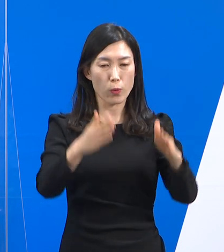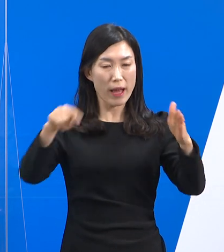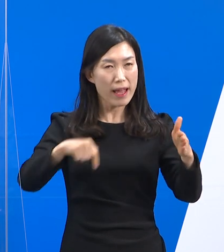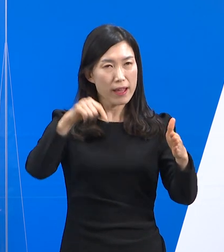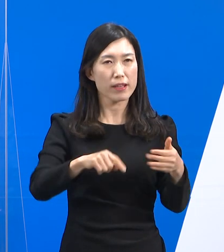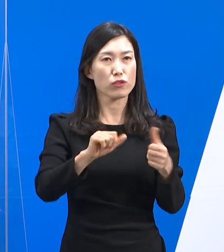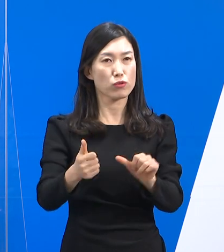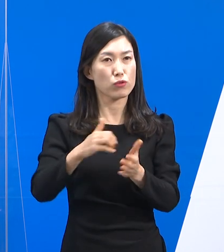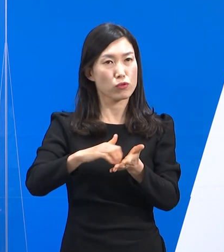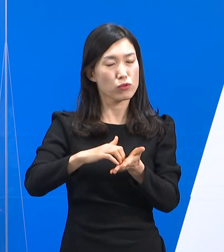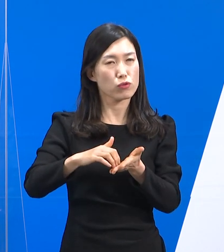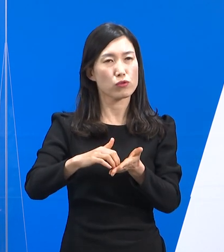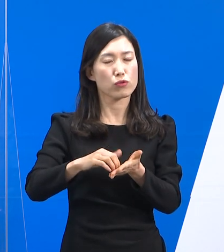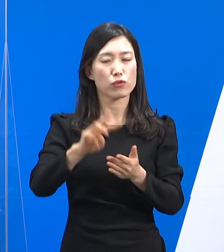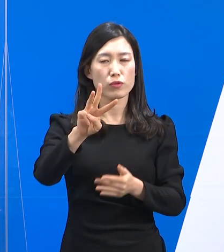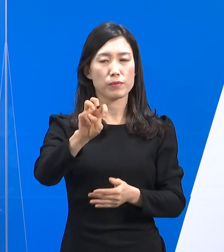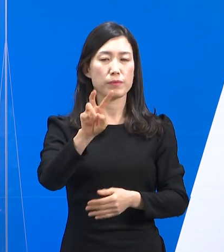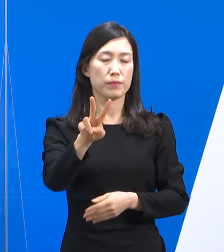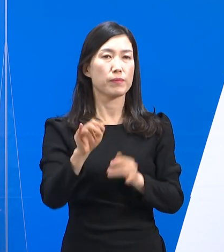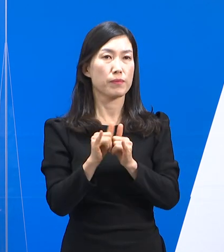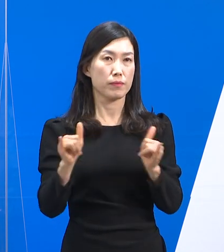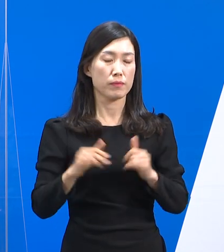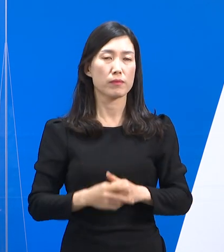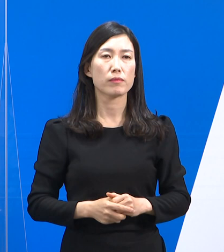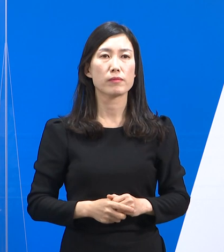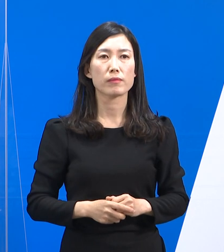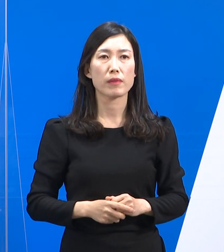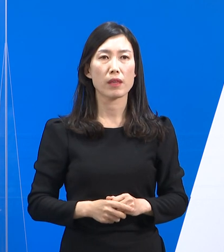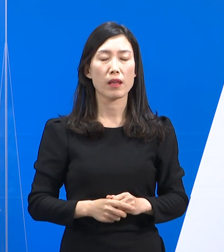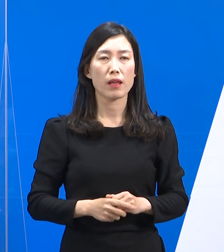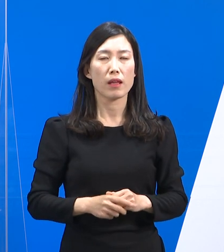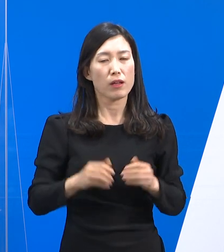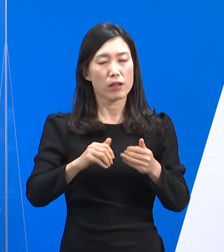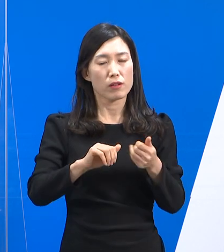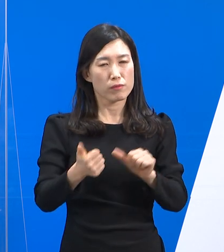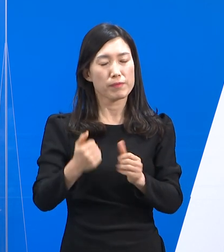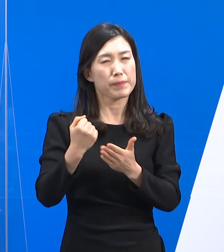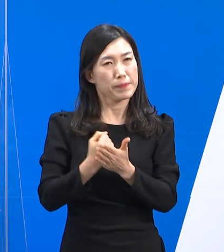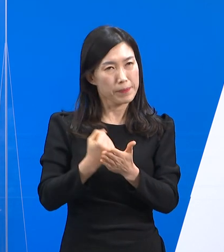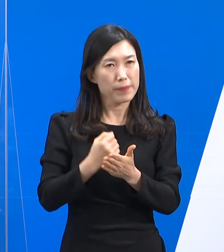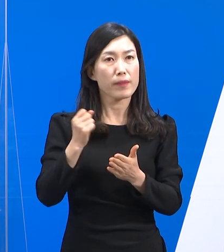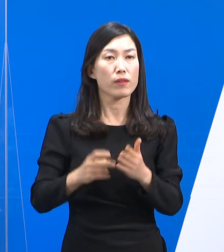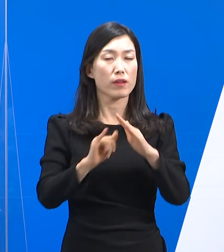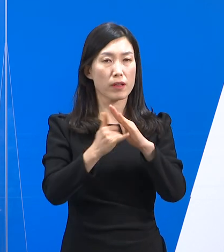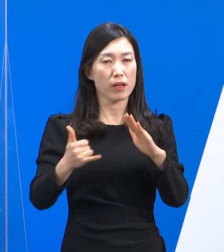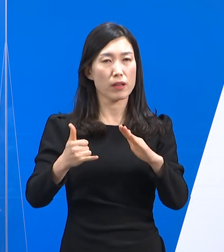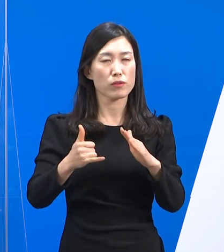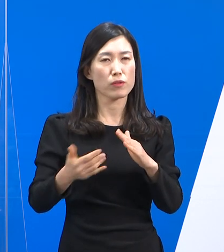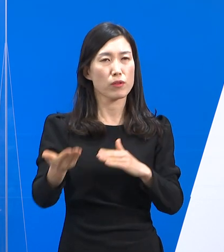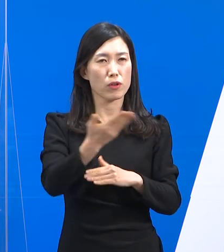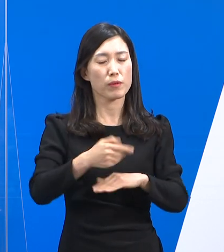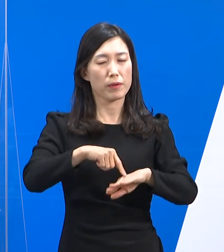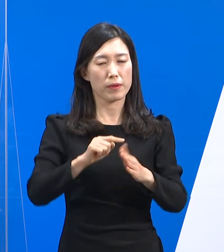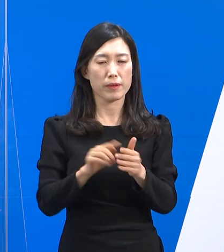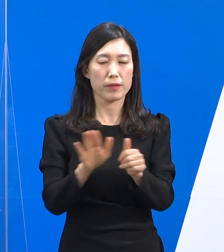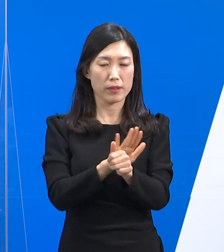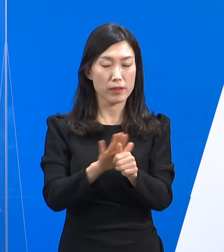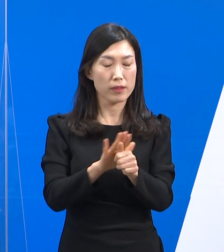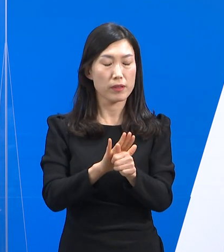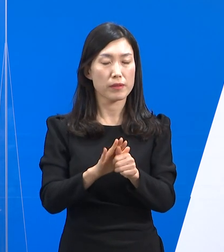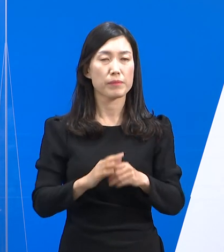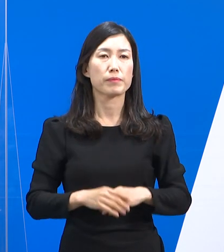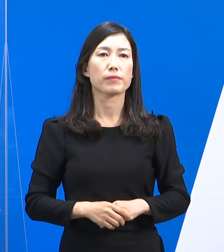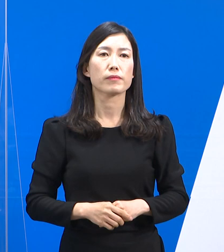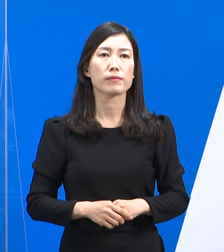사망자는 32명입니다. 상가 고인의 명복을 빌며 유가족분들께 깊은 애도의 말씀을 드립니다.